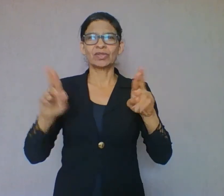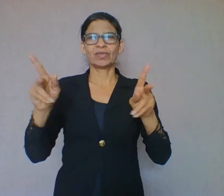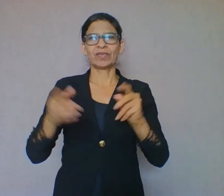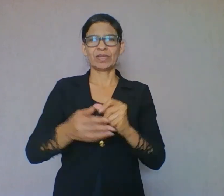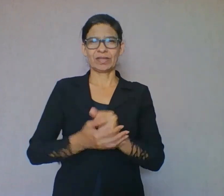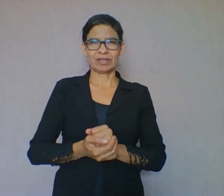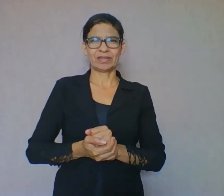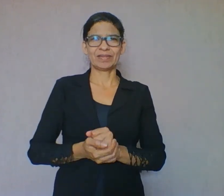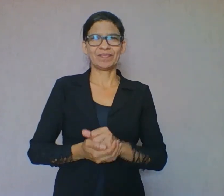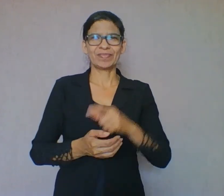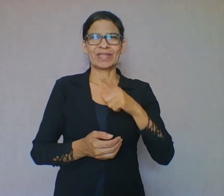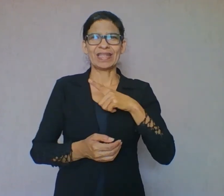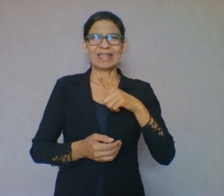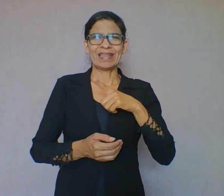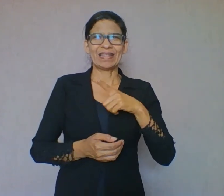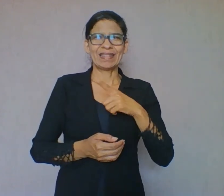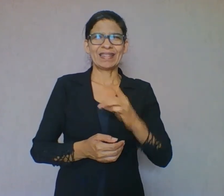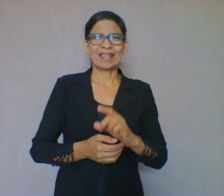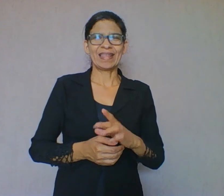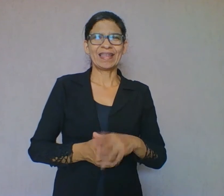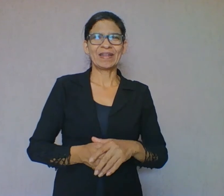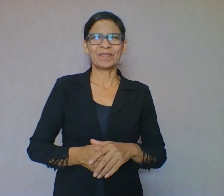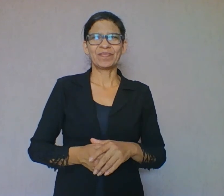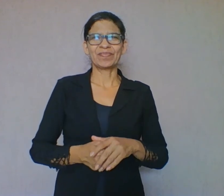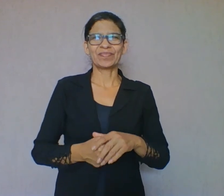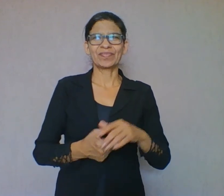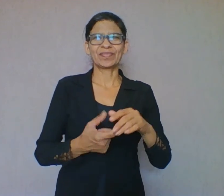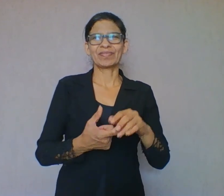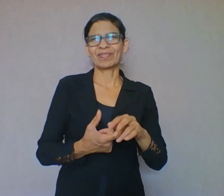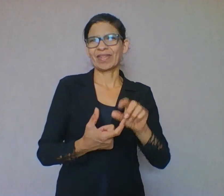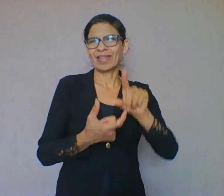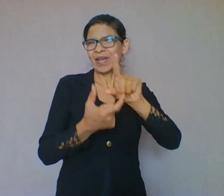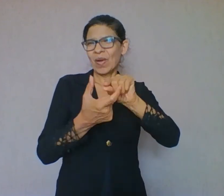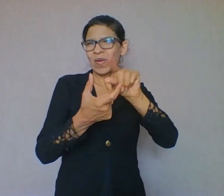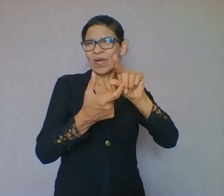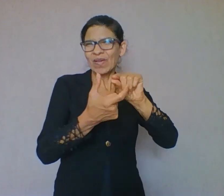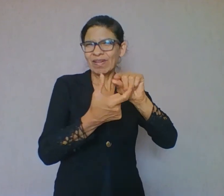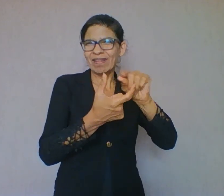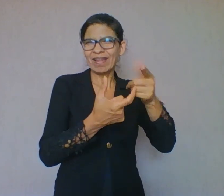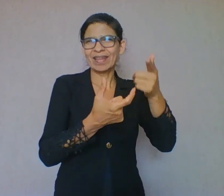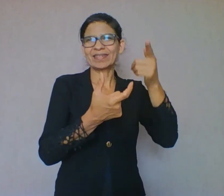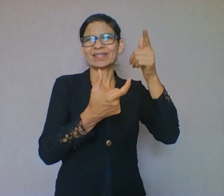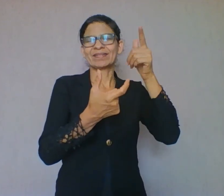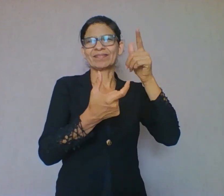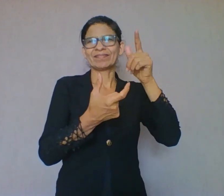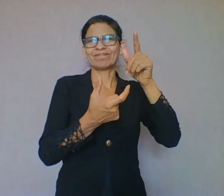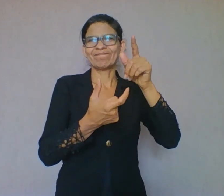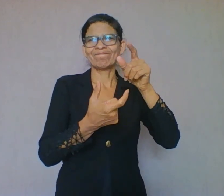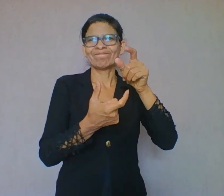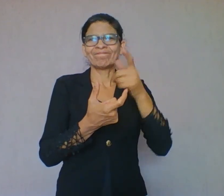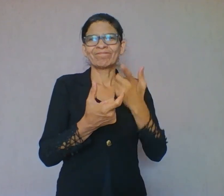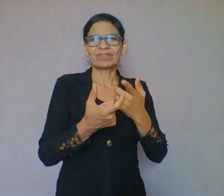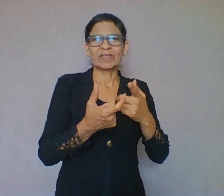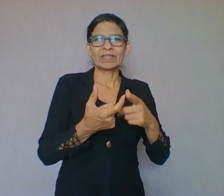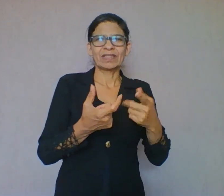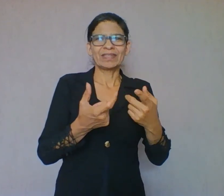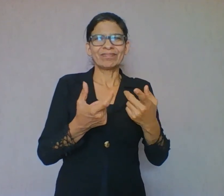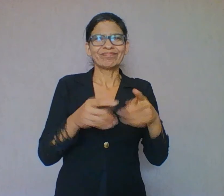regula os sentidos, não permitindo que sejam quaisquer sentidos. Sendo assim, lemos o tempo